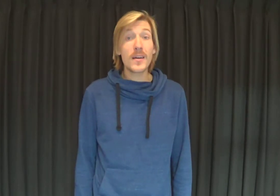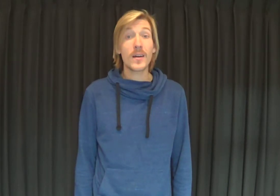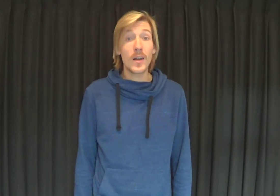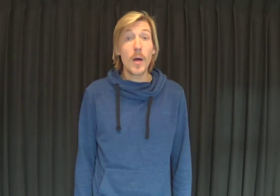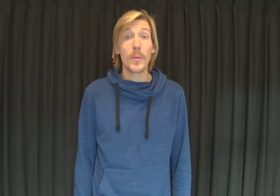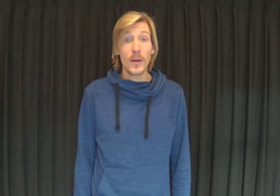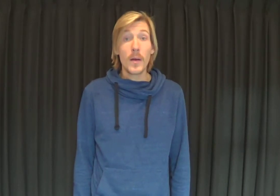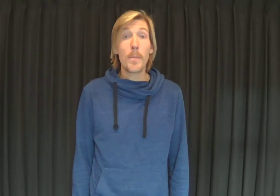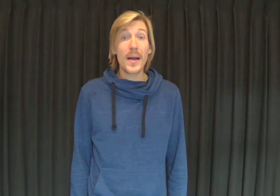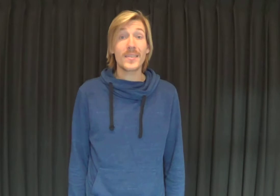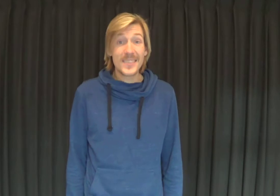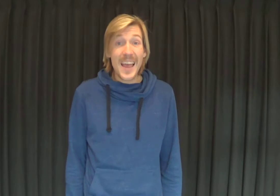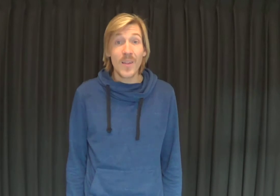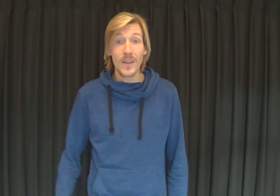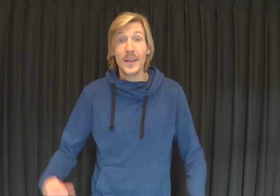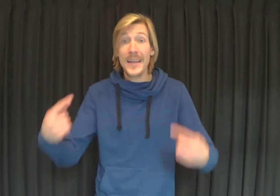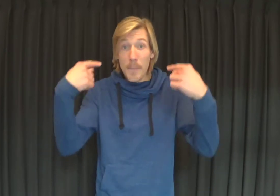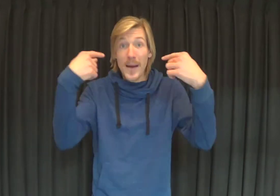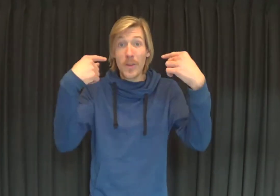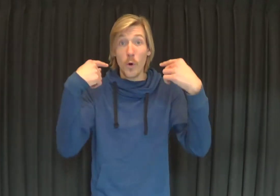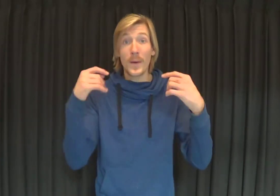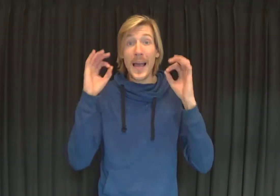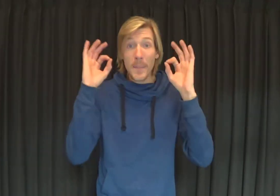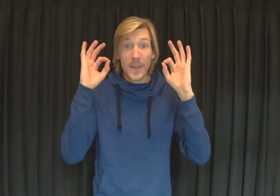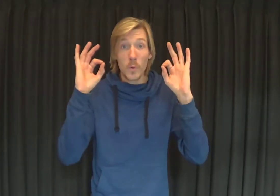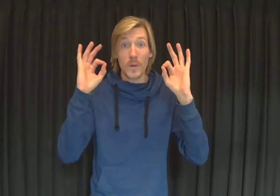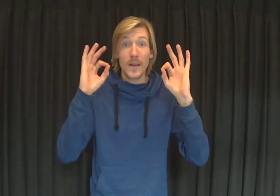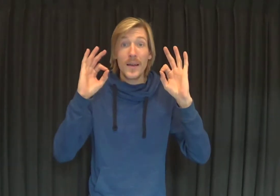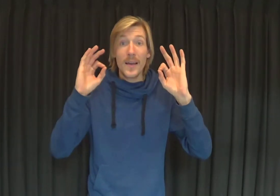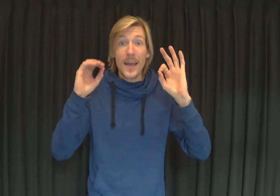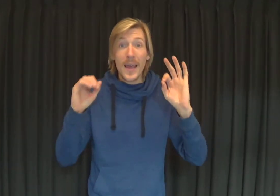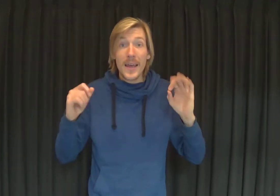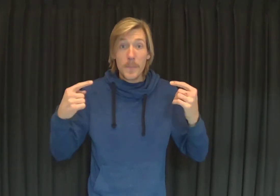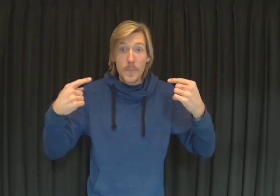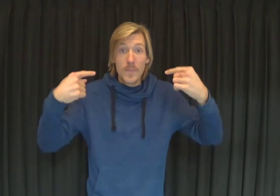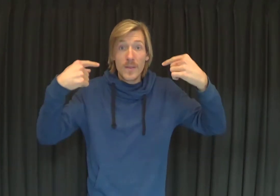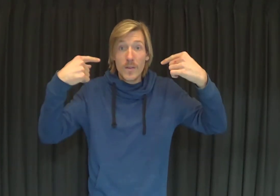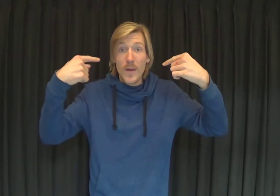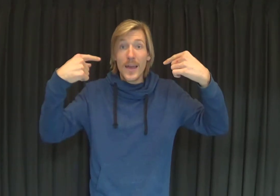klappen per tel. Let maar eens op, kijk maar eens goed. Twee, twee,